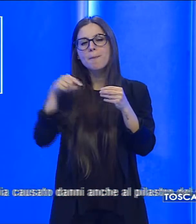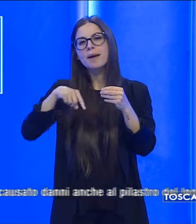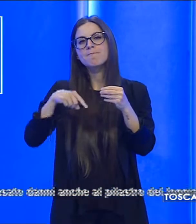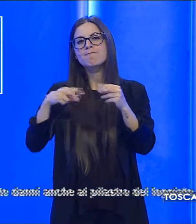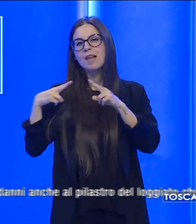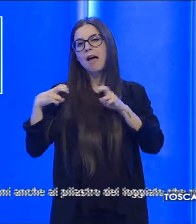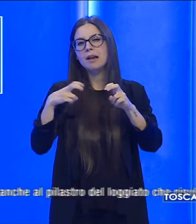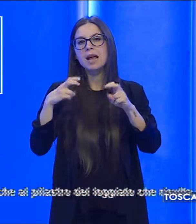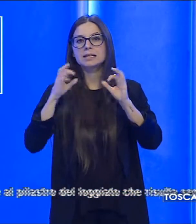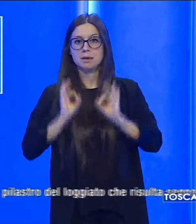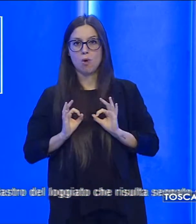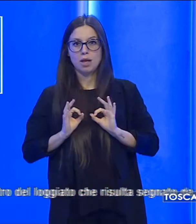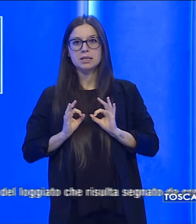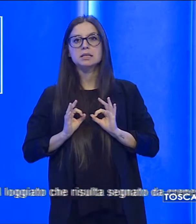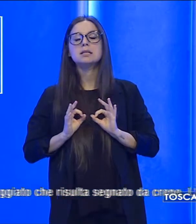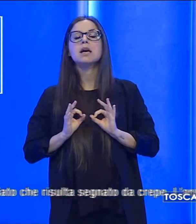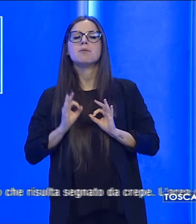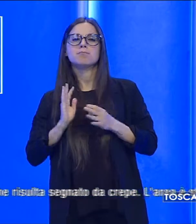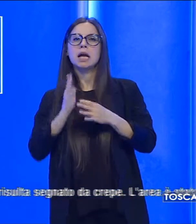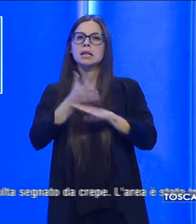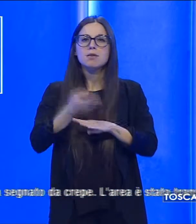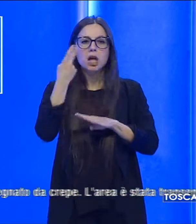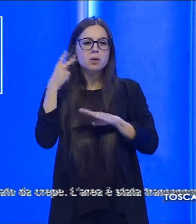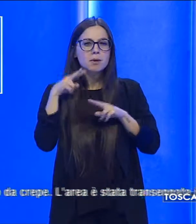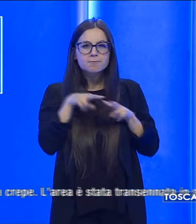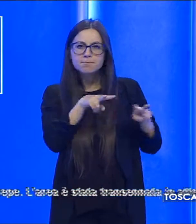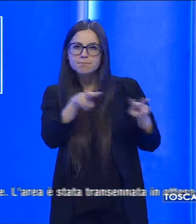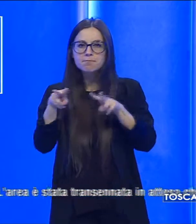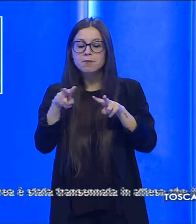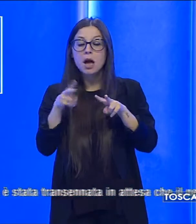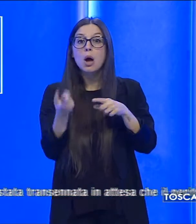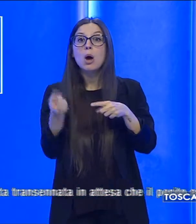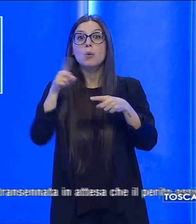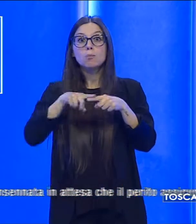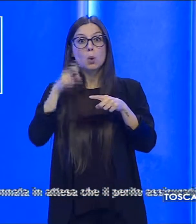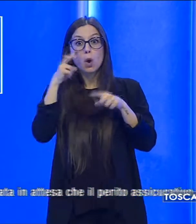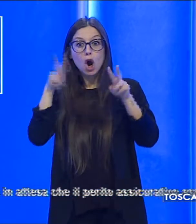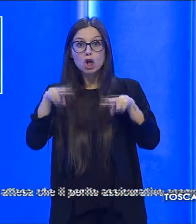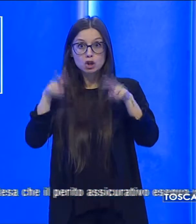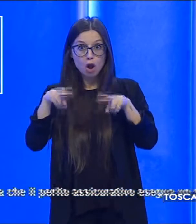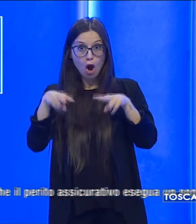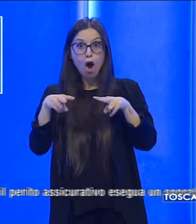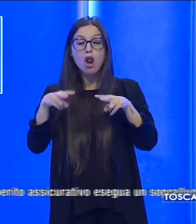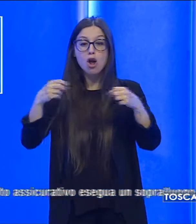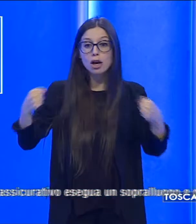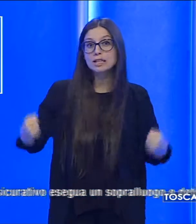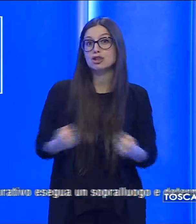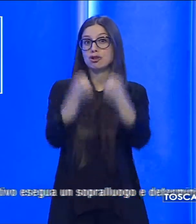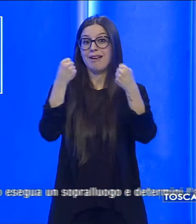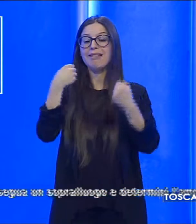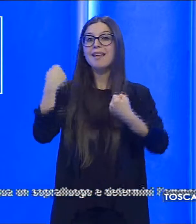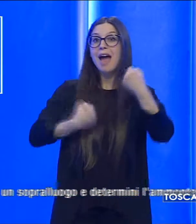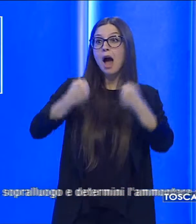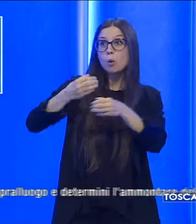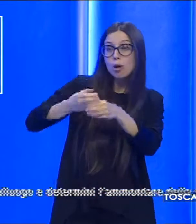intervenuta per i rilievi e per verificare se nell'impatto la macchina abbia causato danni anche al